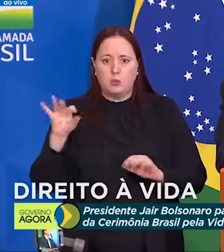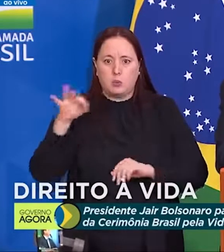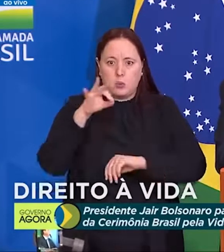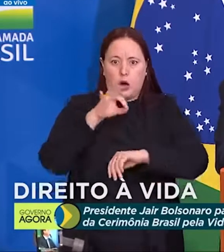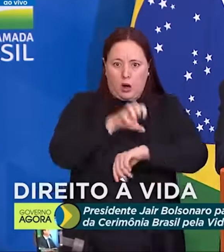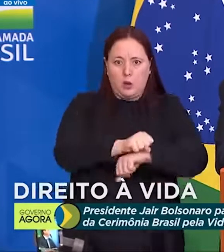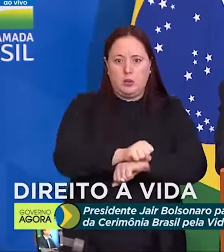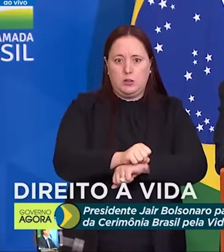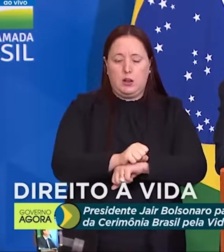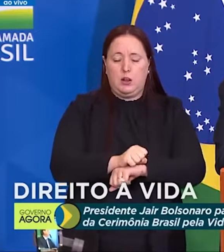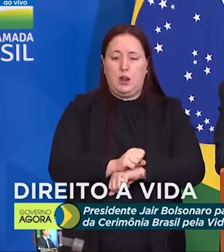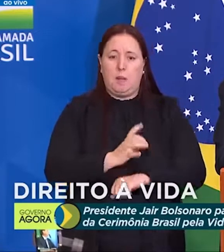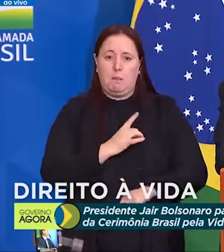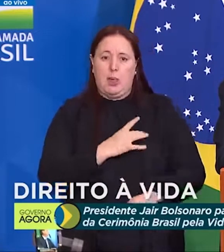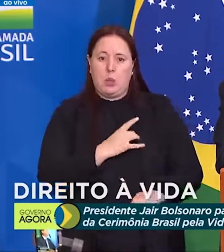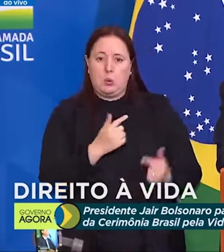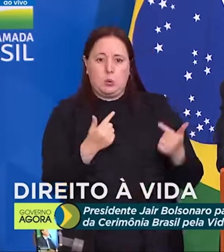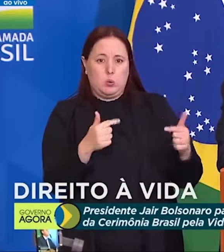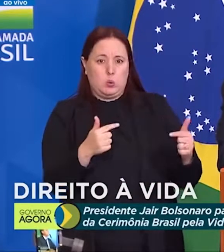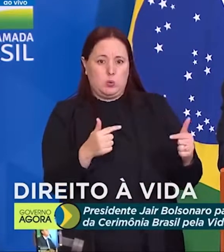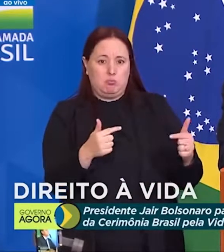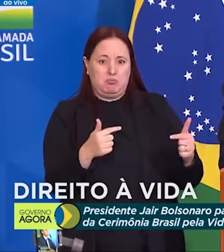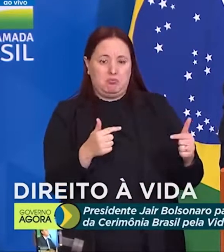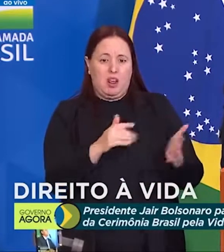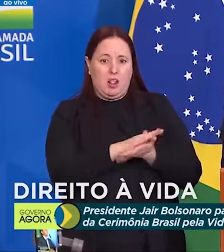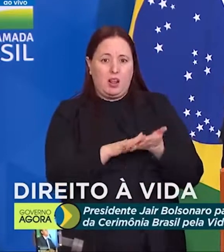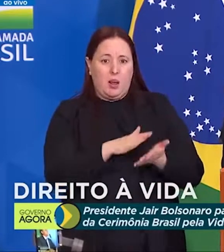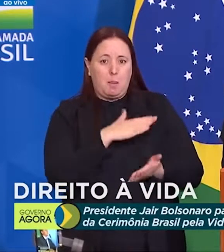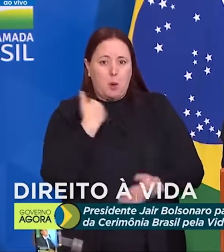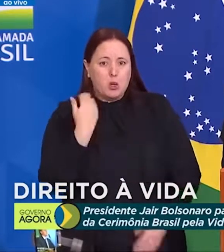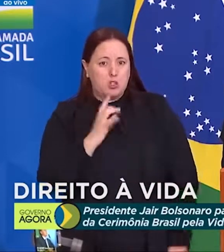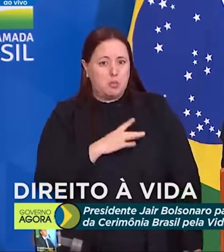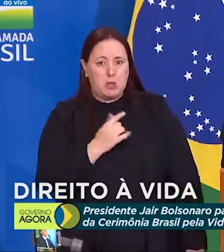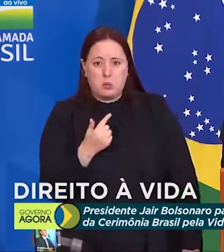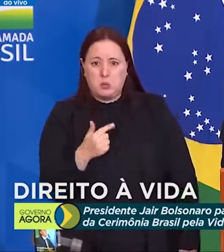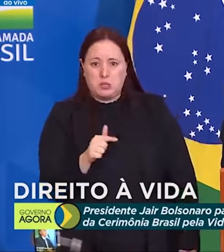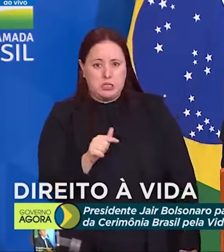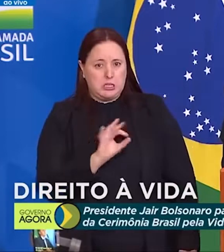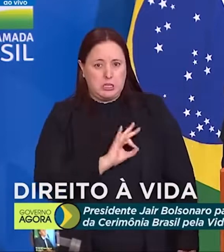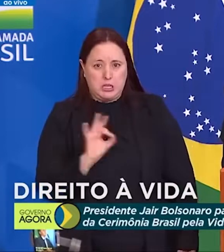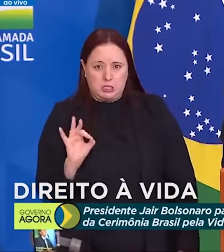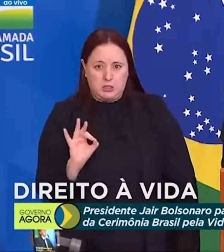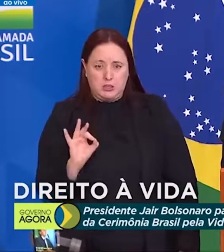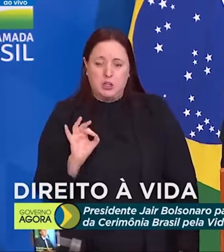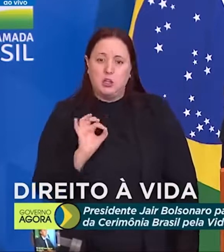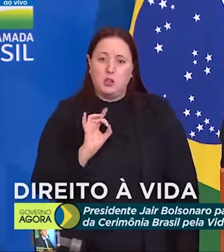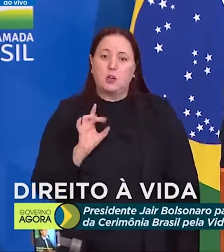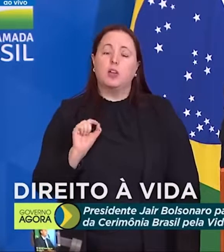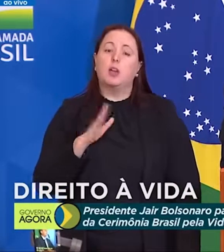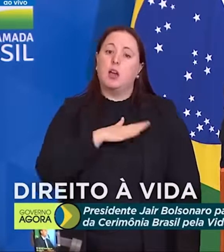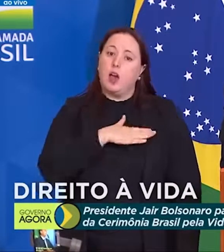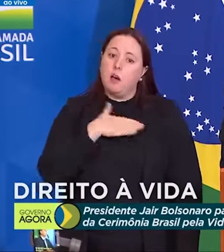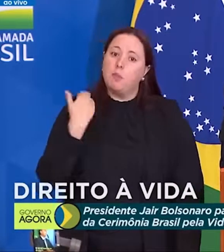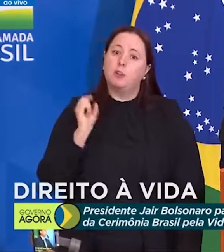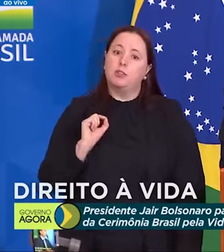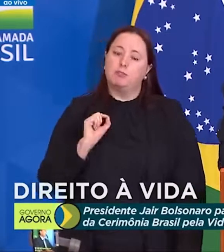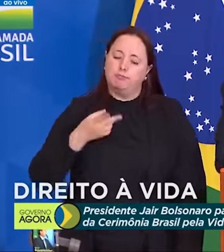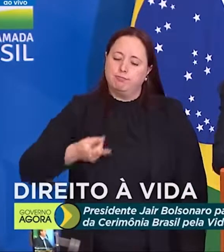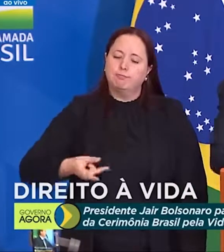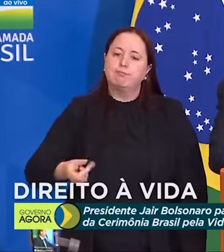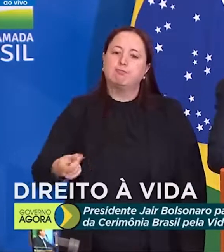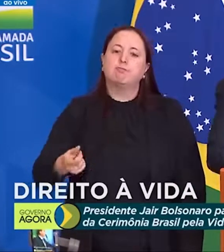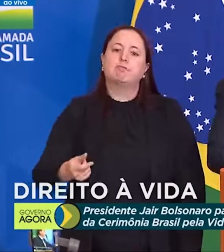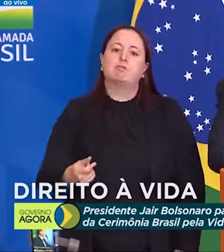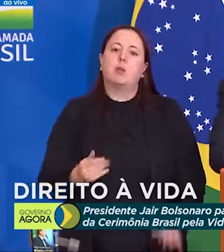Nada temeis, nem mesmo a morte. A não ser a morte eterna.